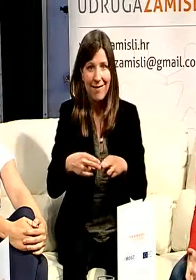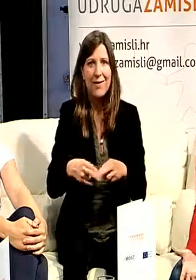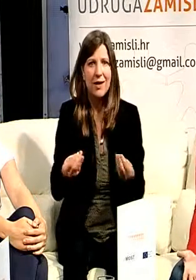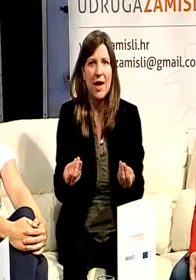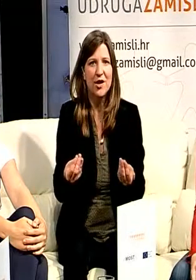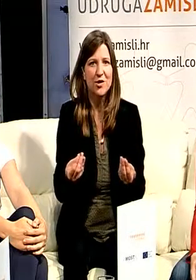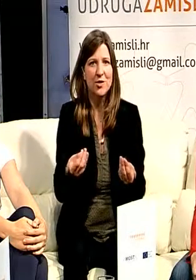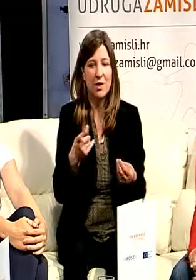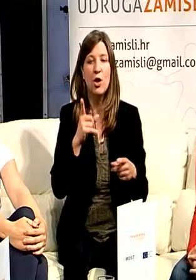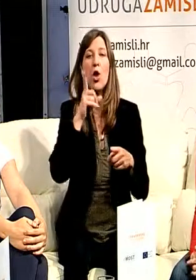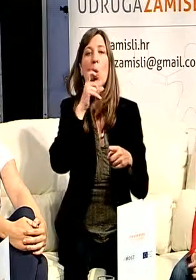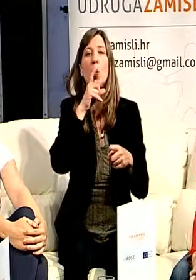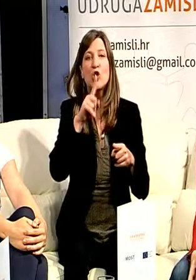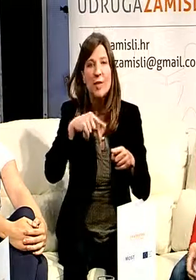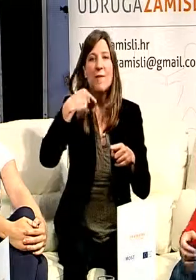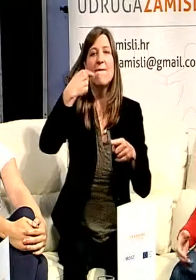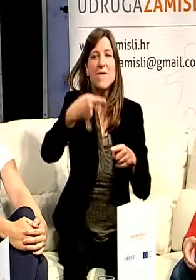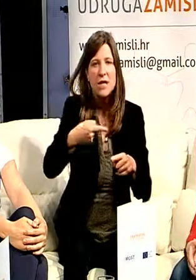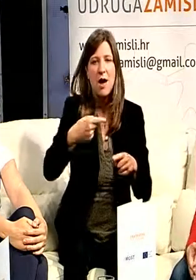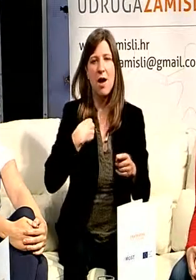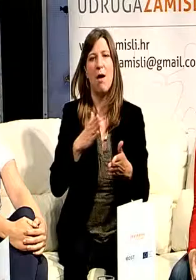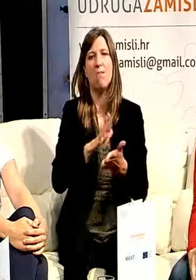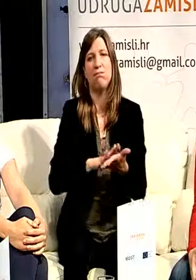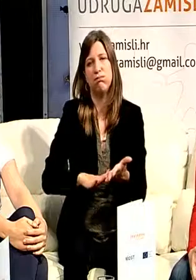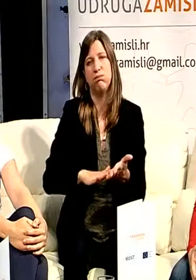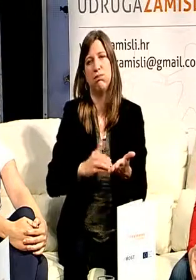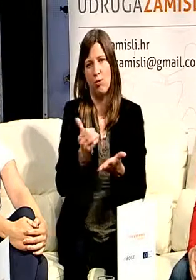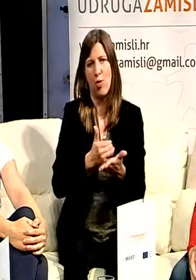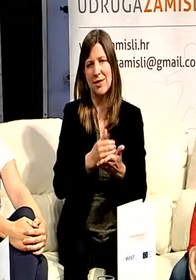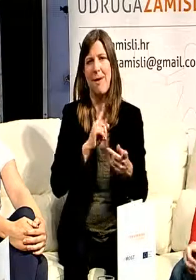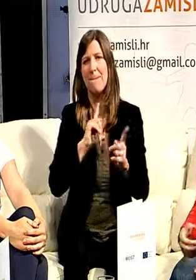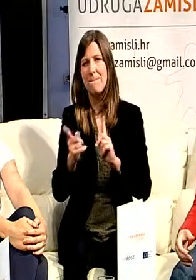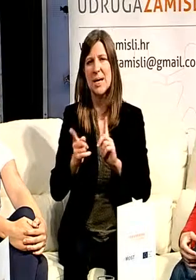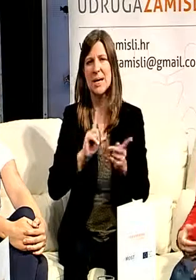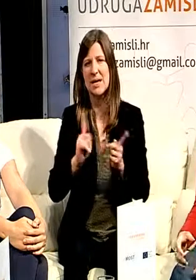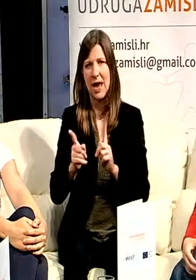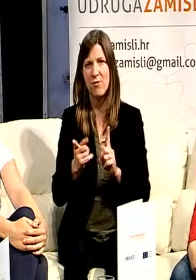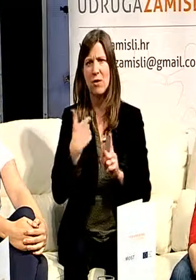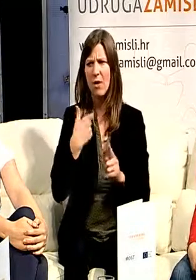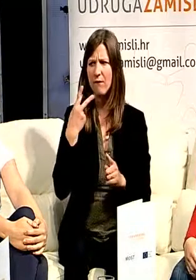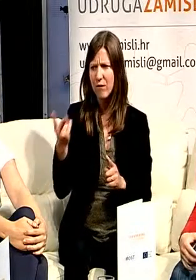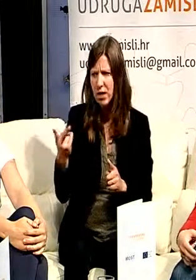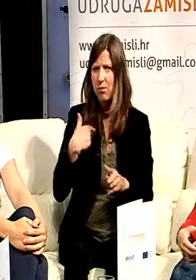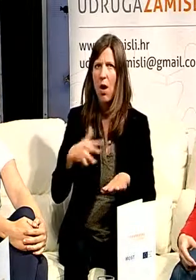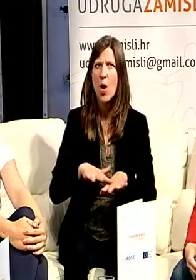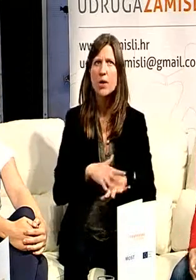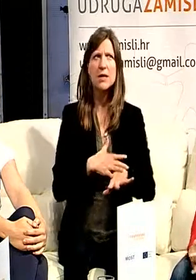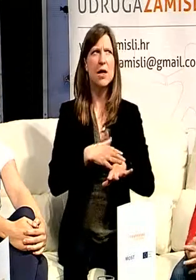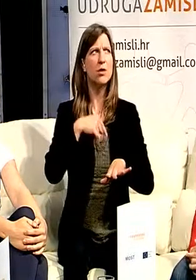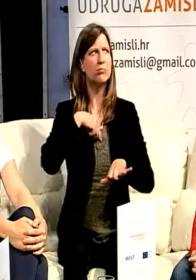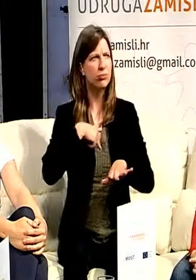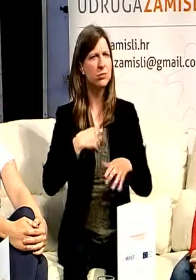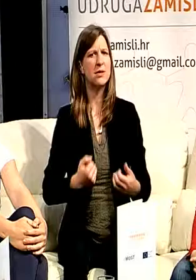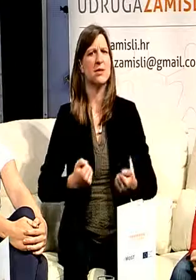korisnik prijevoza i mislim da nakon toga sam imala puno više snage i motivacije da se suočim sa